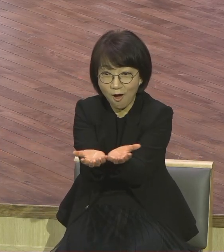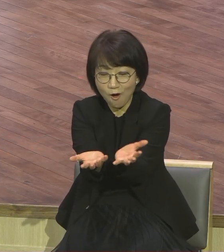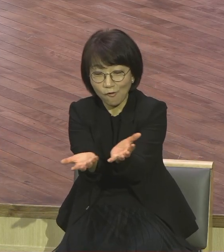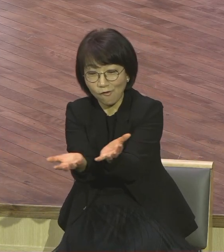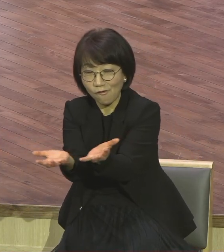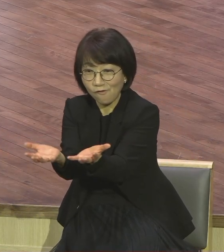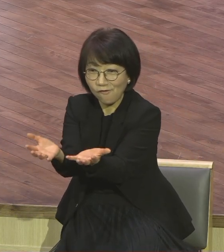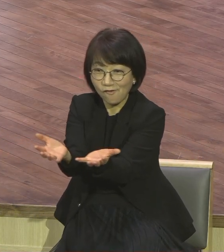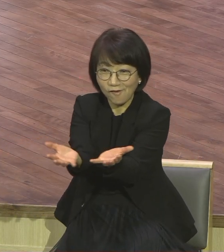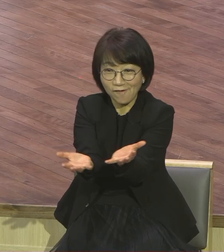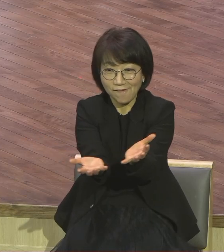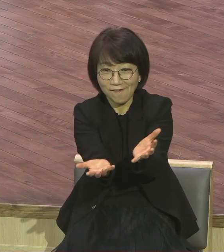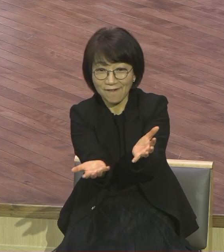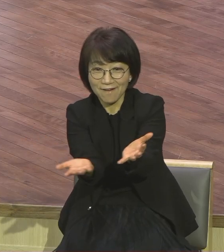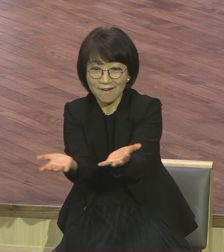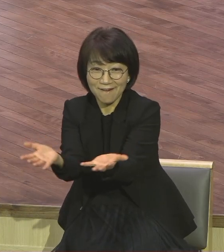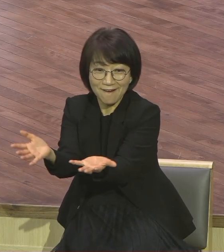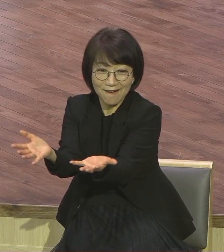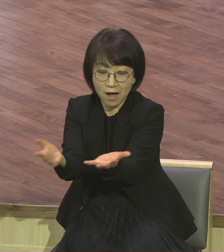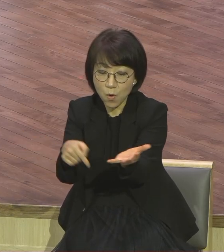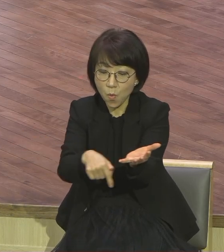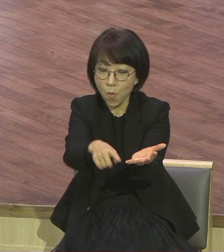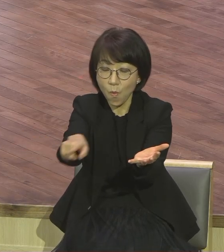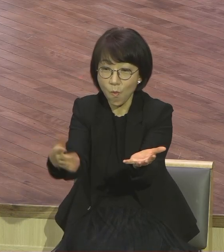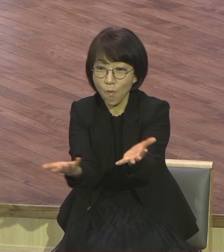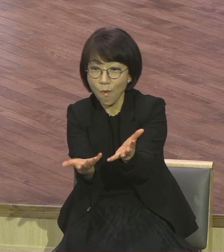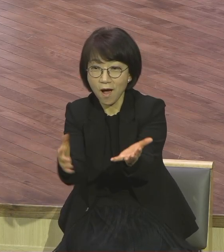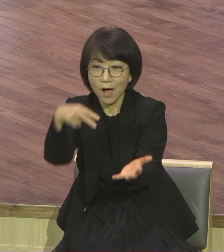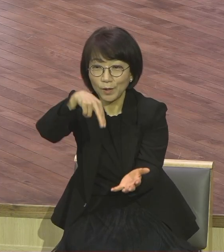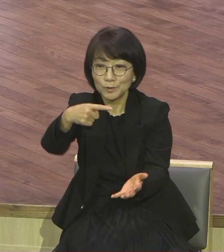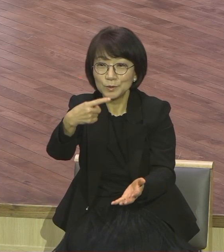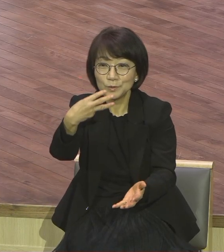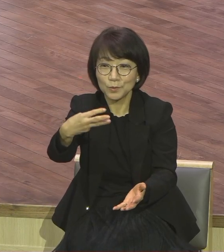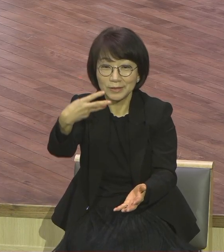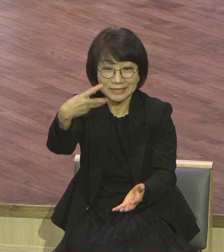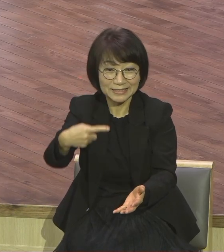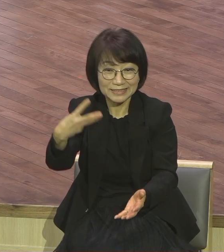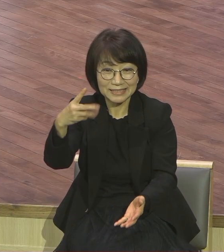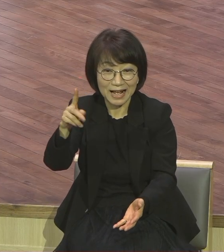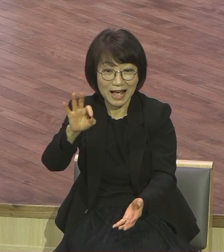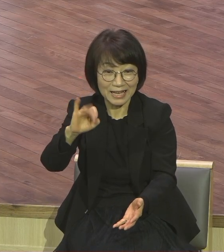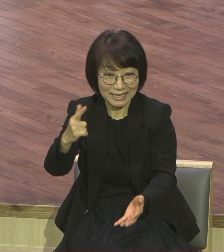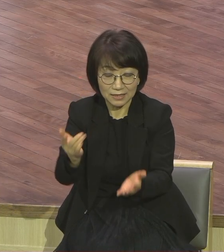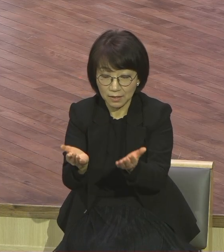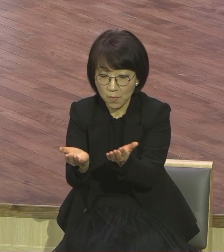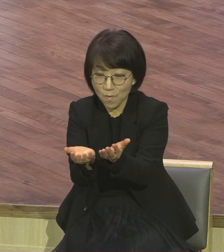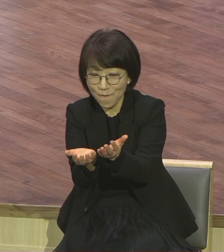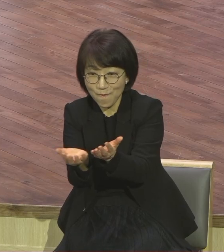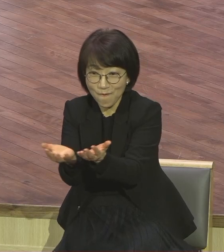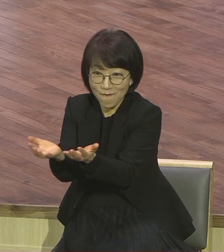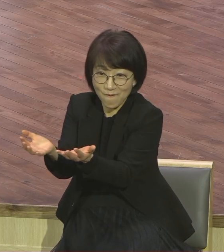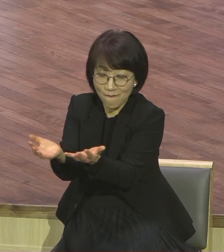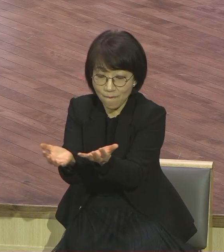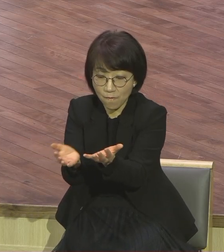지점이 허드슨강인데 이 솔트라인은 수시로 변하죠. 변합니다. 라인이 변해요.